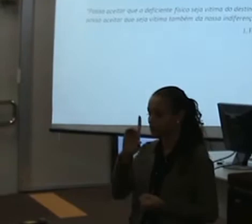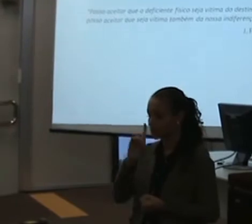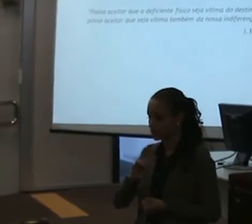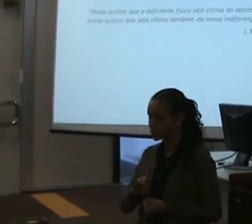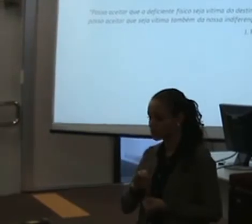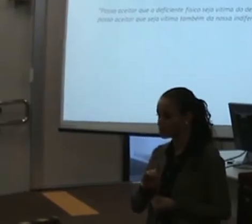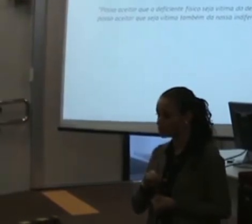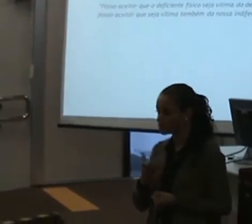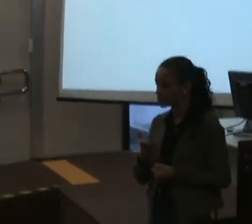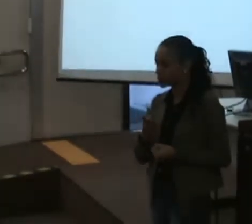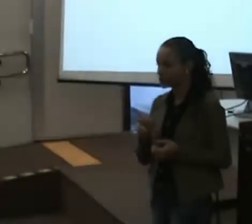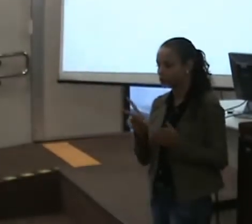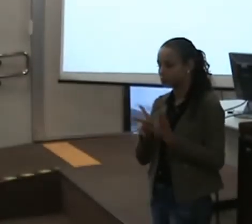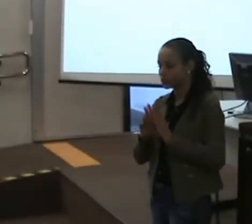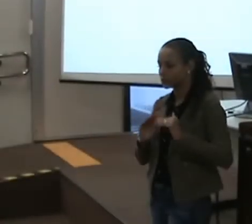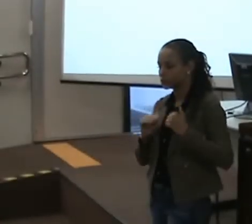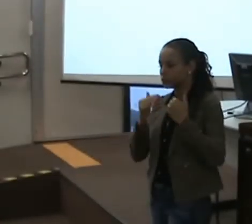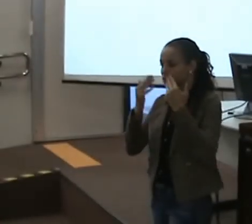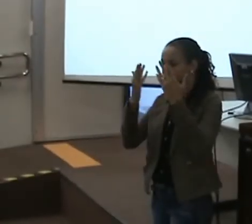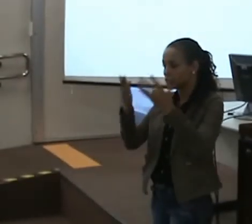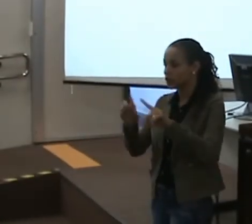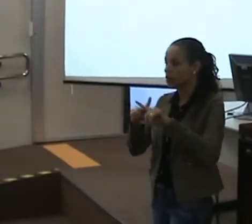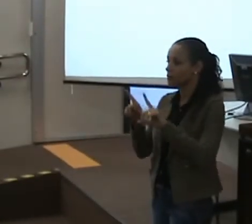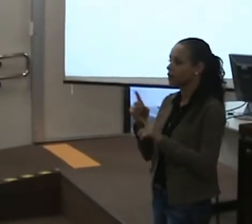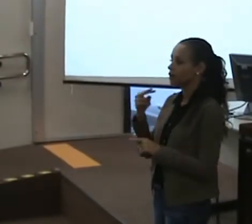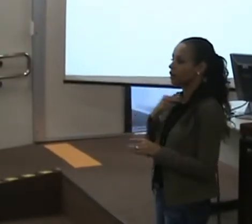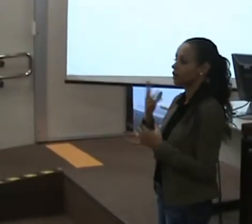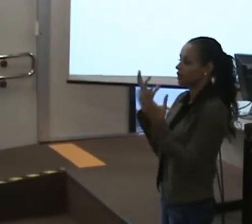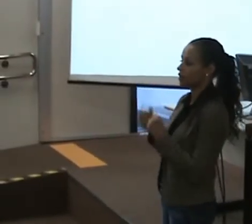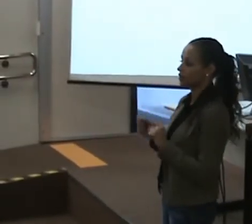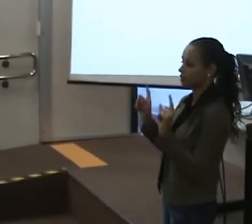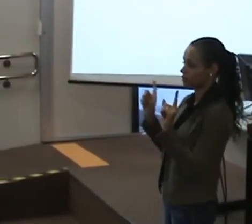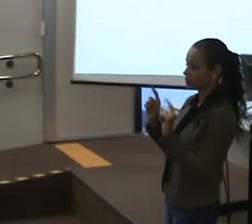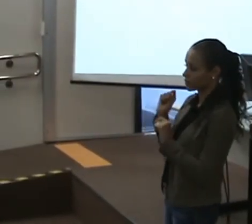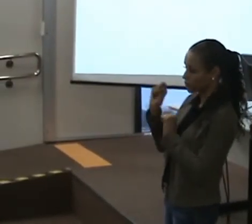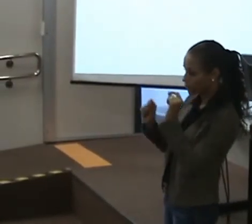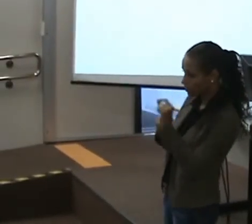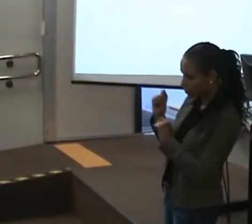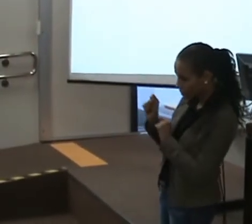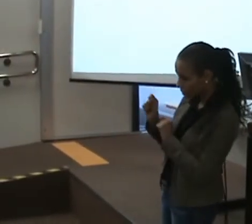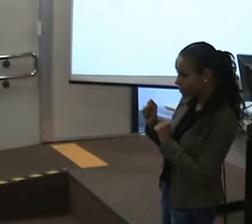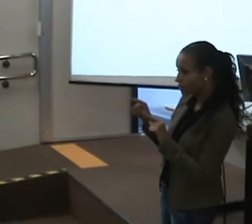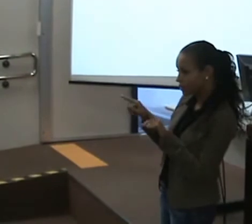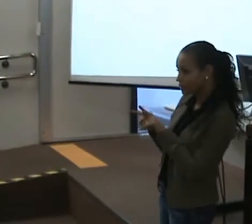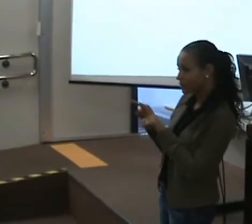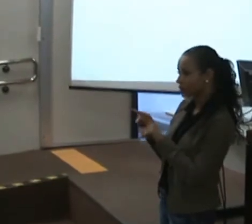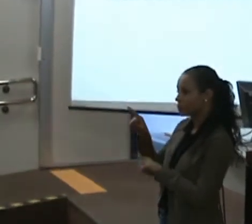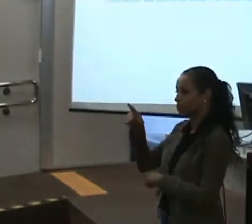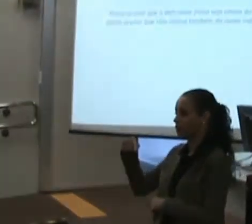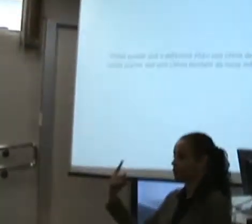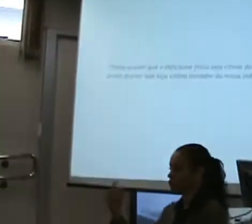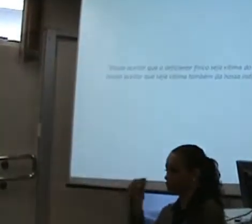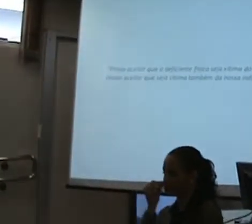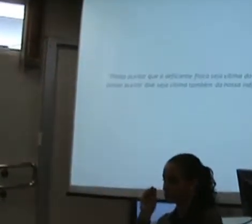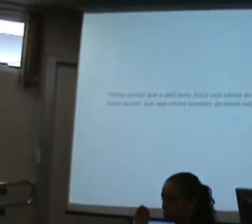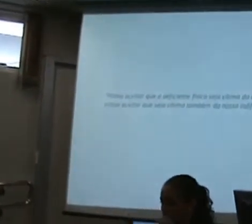seja vítima do próprio destino. Só não podemos aceitar que seja vítima também da nossa indiferença.